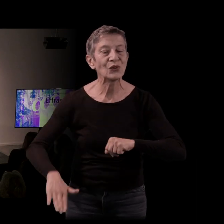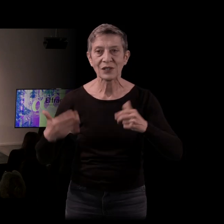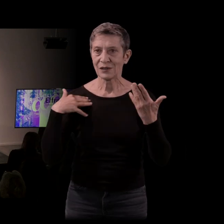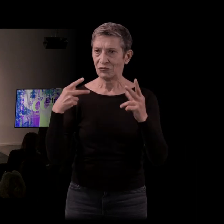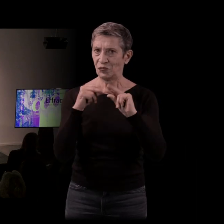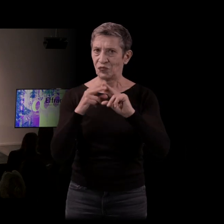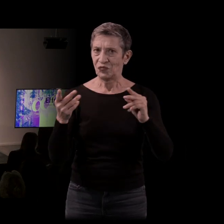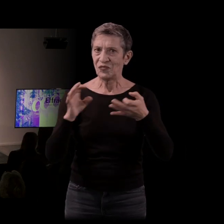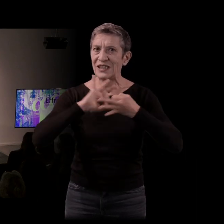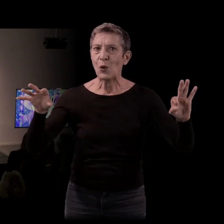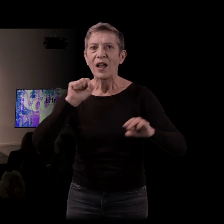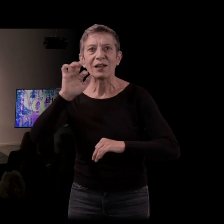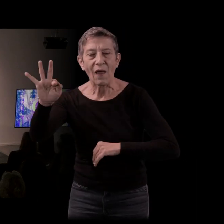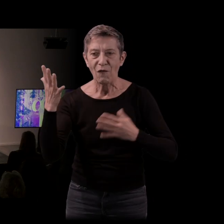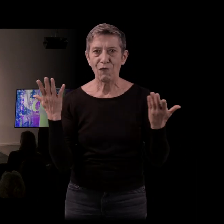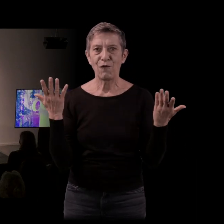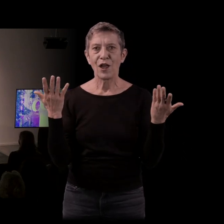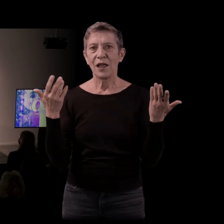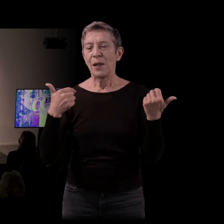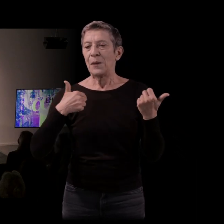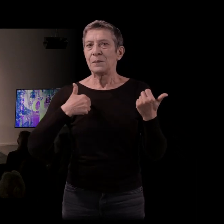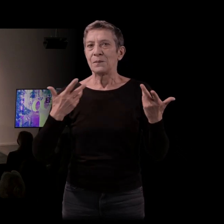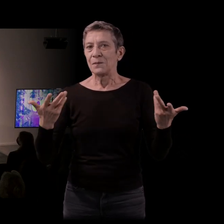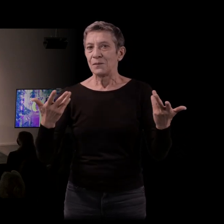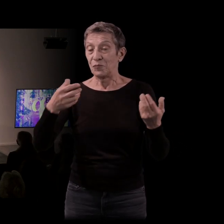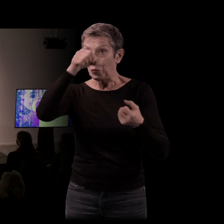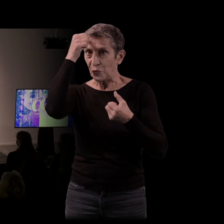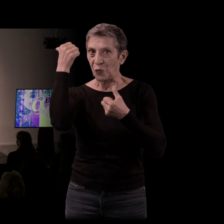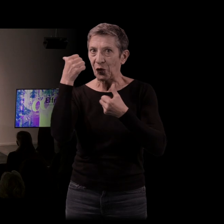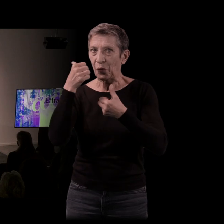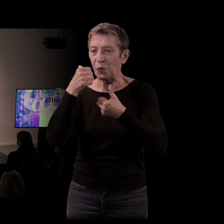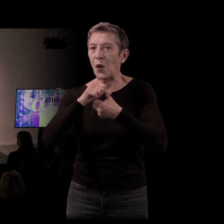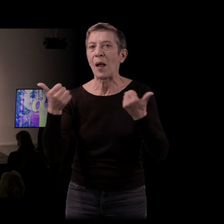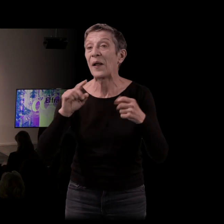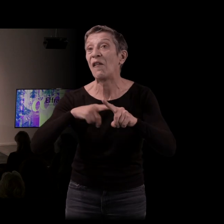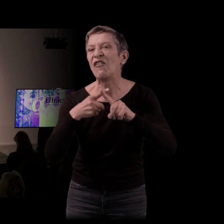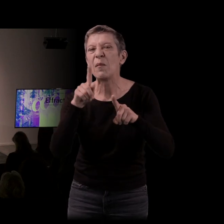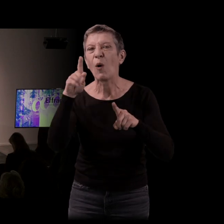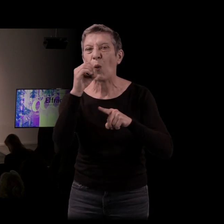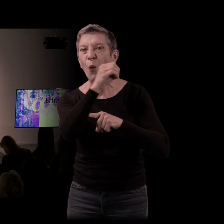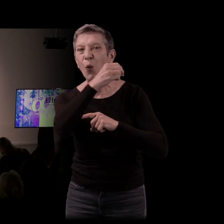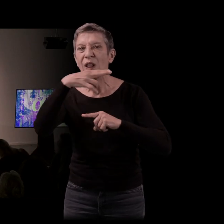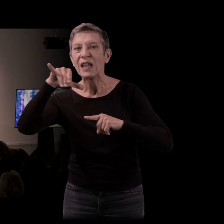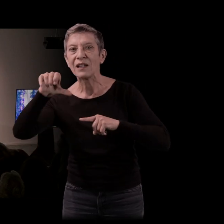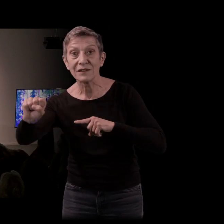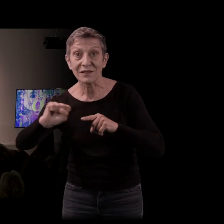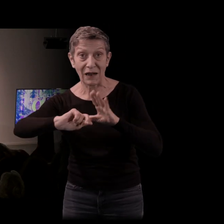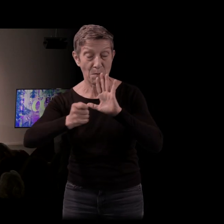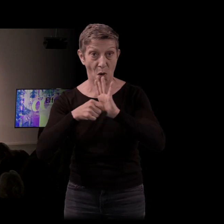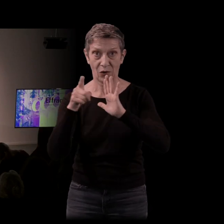me souviens aussi d'avoir énormément fantasmé sur la bande-annonce des Goonies, à l'époque. Mes parents ne voulaient pas qu'on aille le voir au